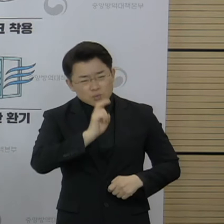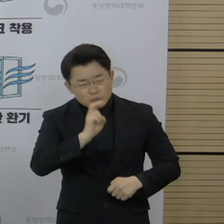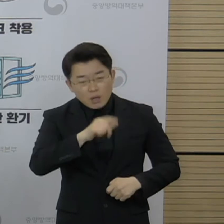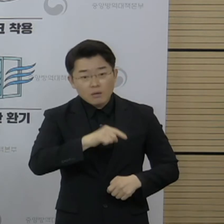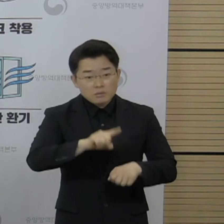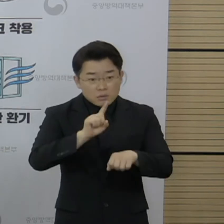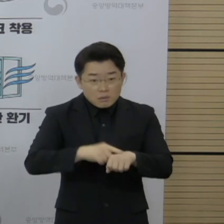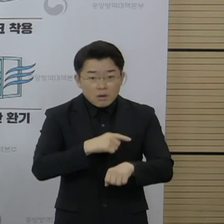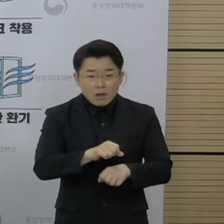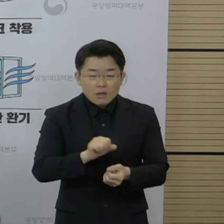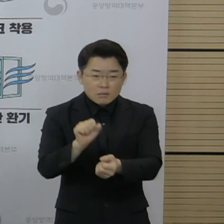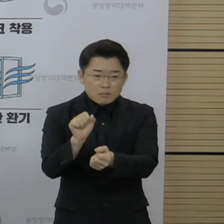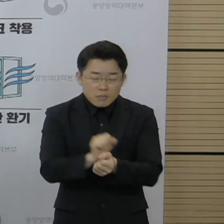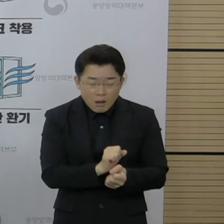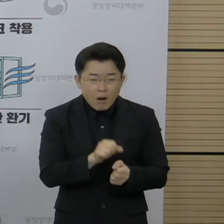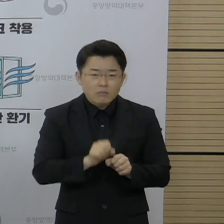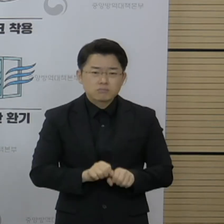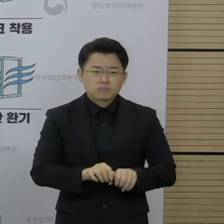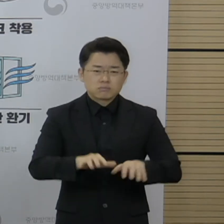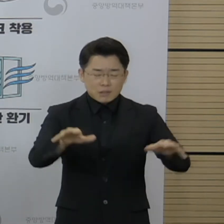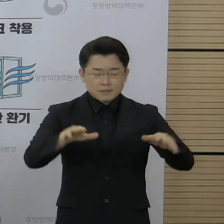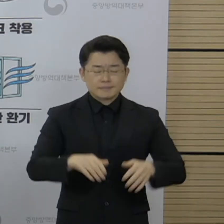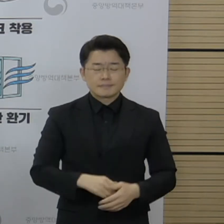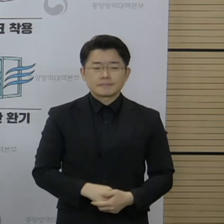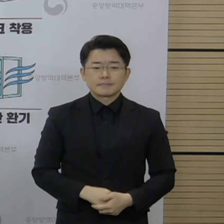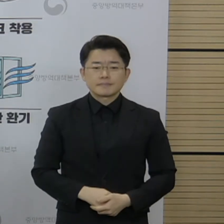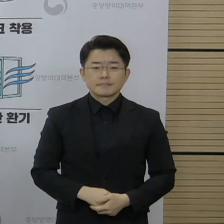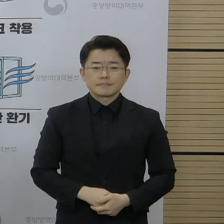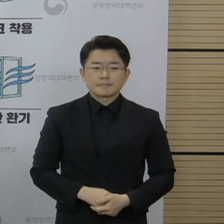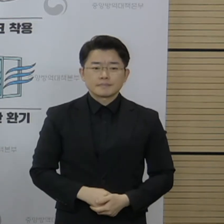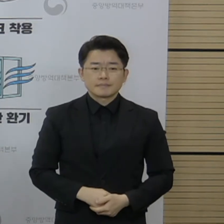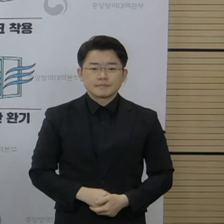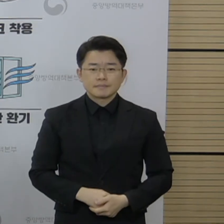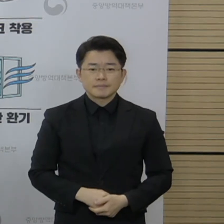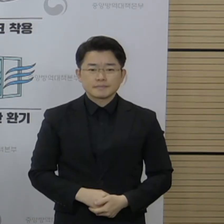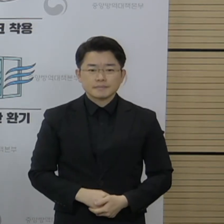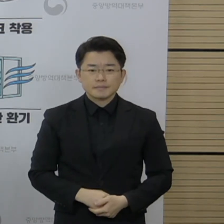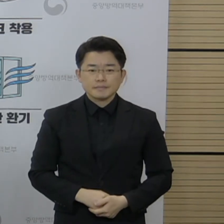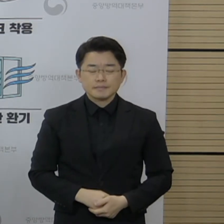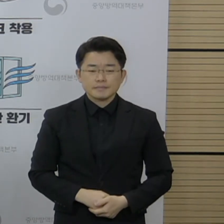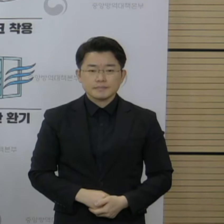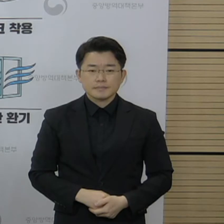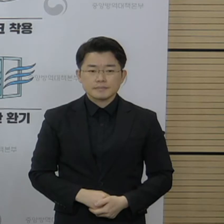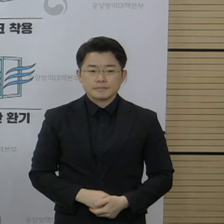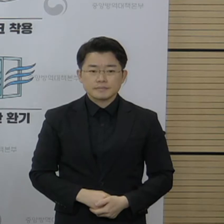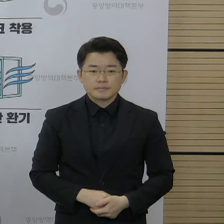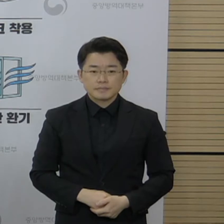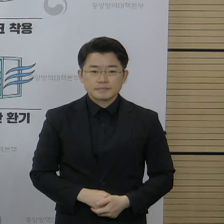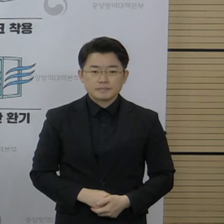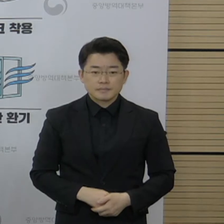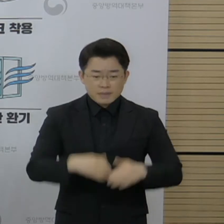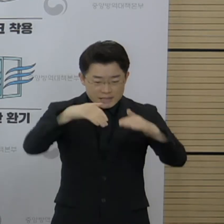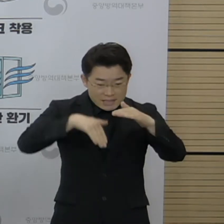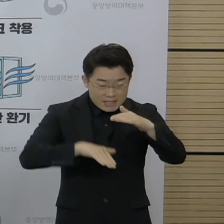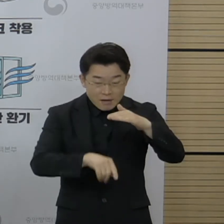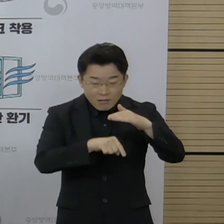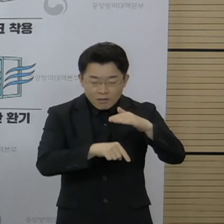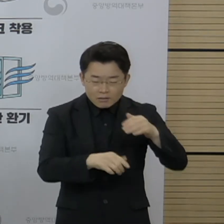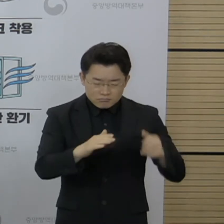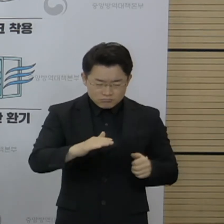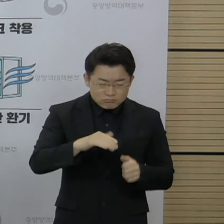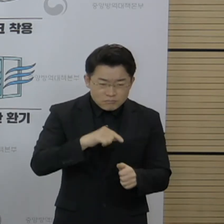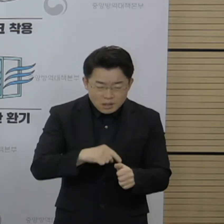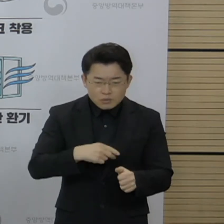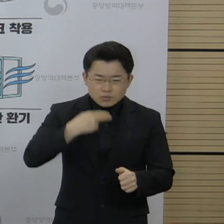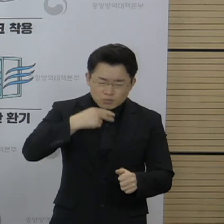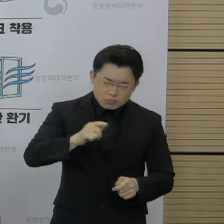다량의 비말 발생이 가능한 것으로 판단하고 있습니다. 또한 이러한 환경에 반복적으로 노출됨으로써